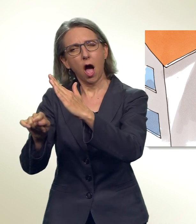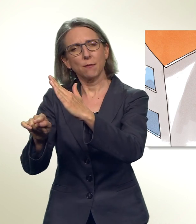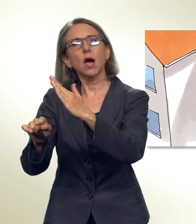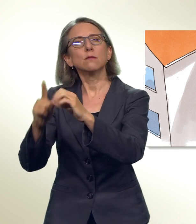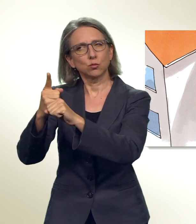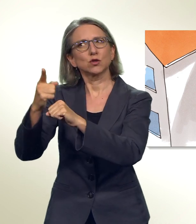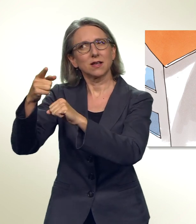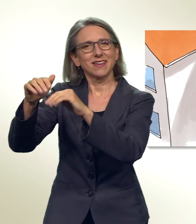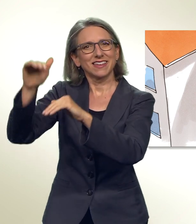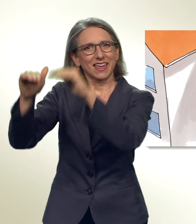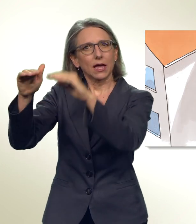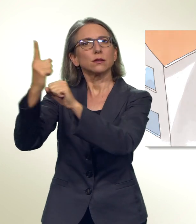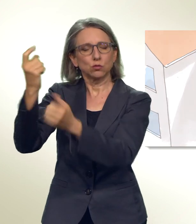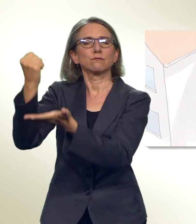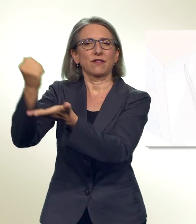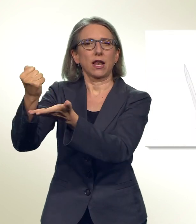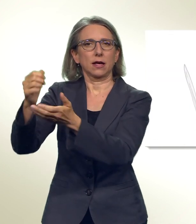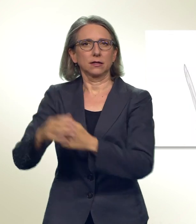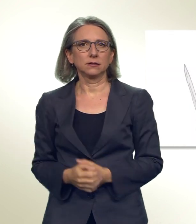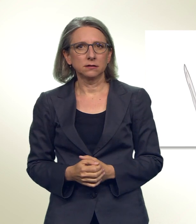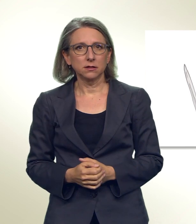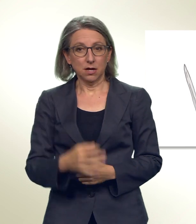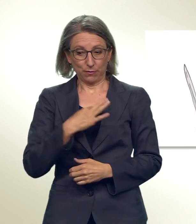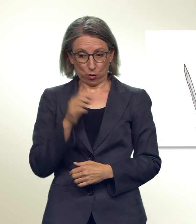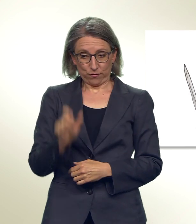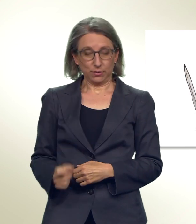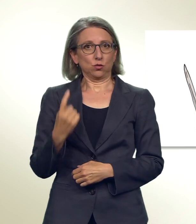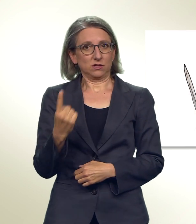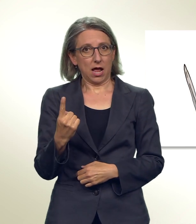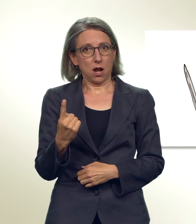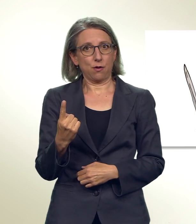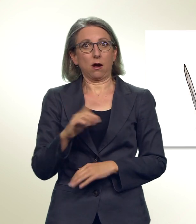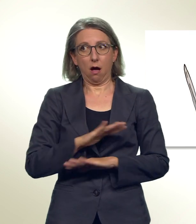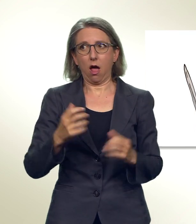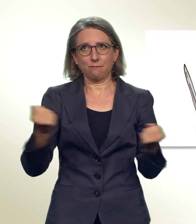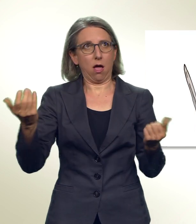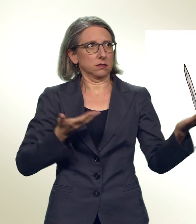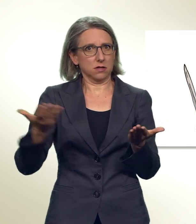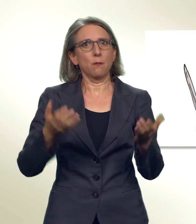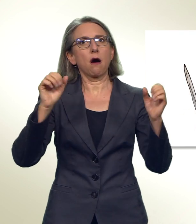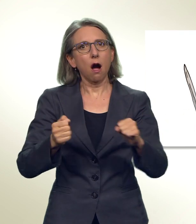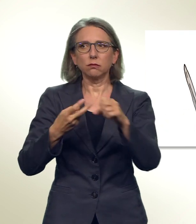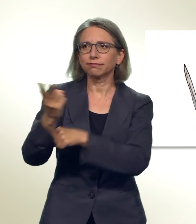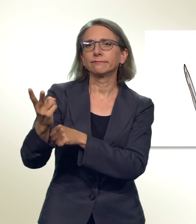von einem Gericht bewilligt werden. Die betroffene Person könnte jede Massnahme beim Bundesverwaltungsgericht anfechten.